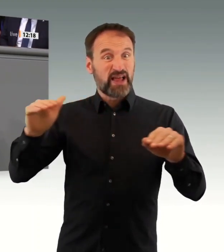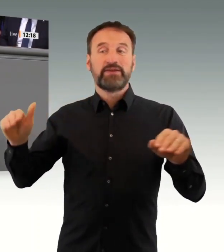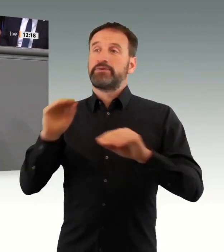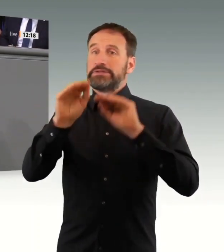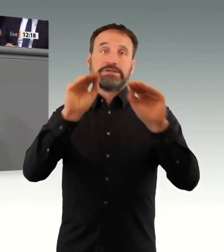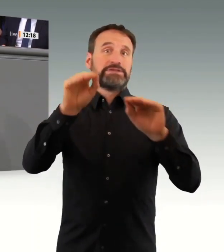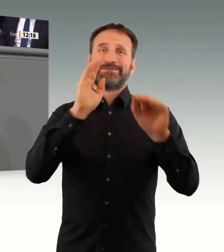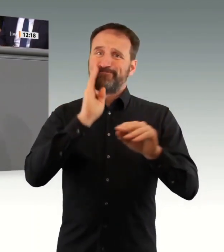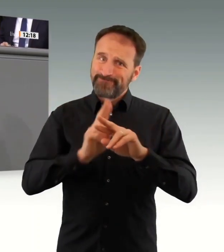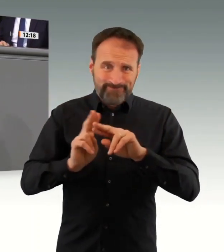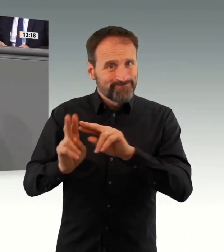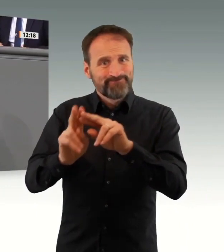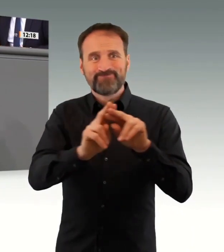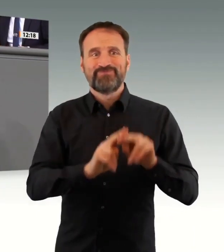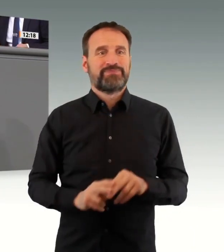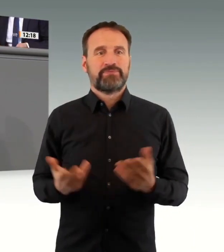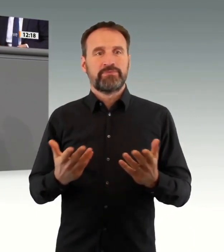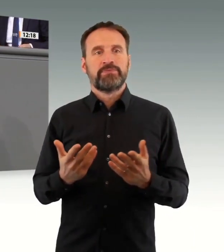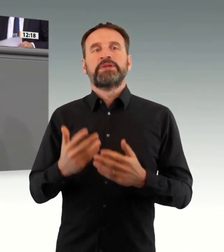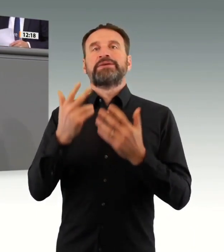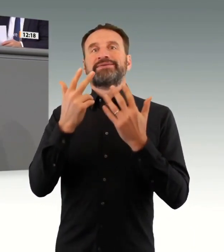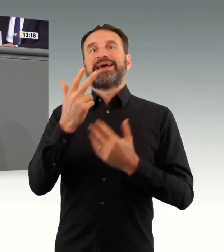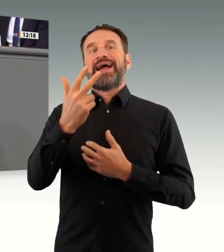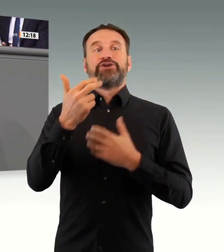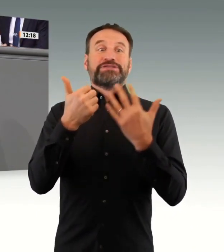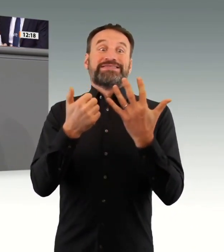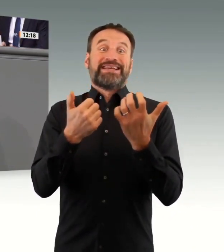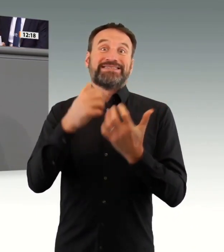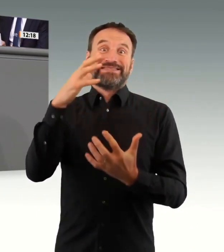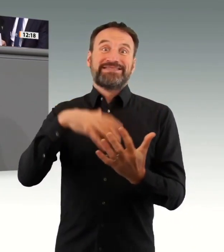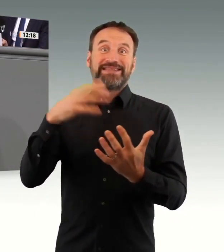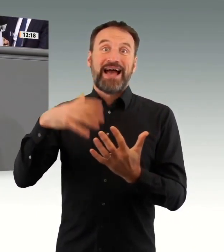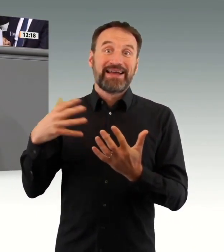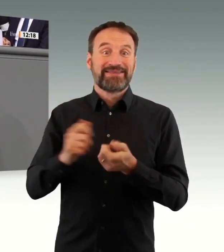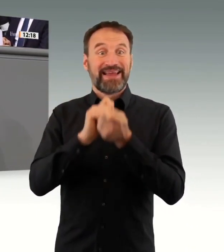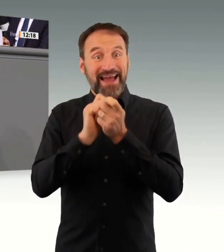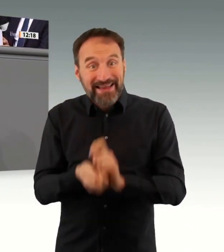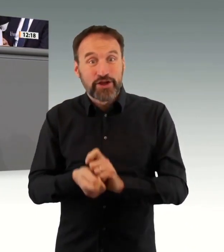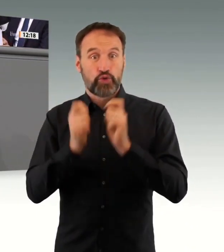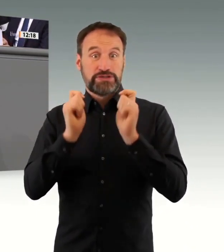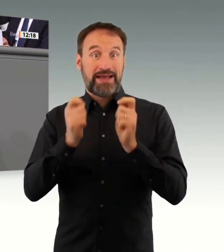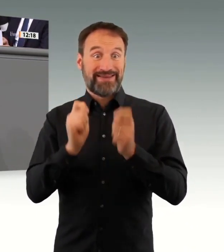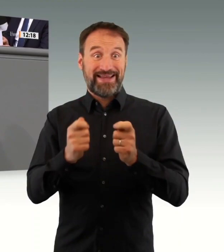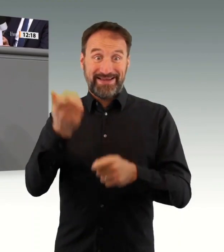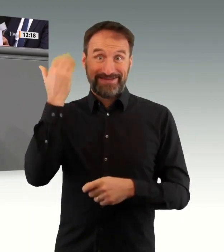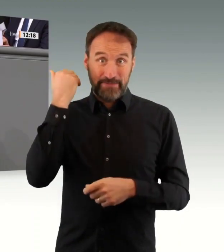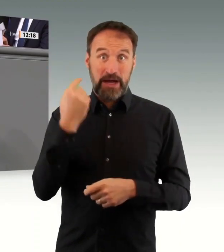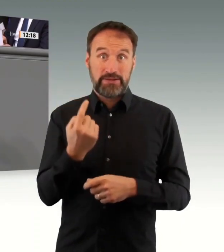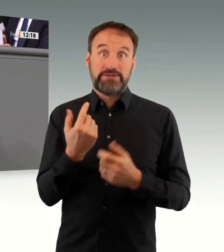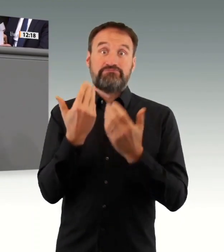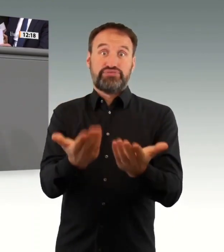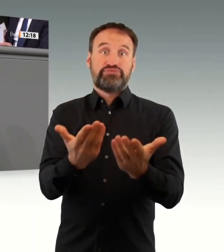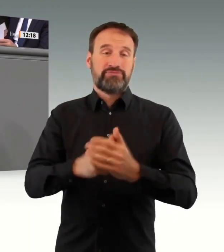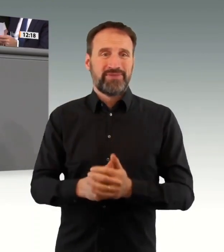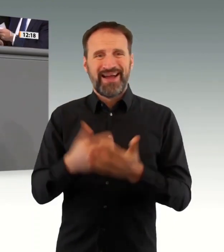schließen Lücken und versuchen, Lücken zu schließen, die Sie selber aufgerissen haben. Sie handeln